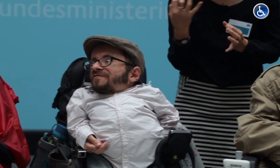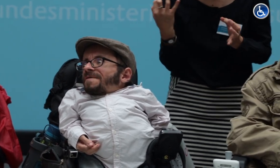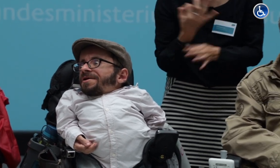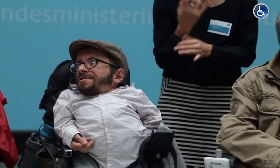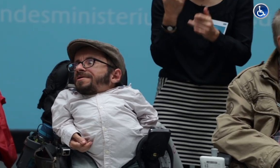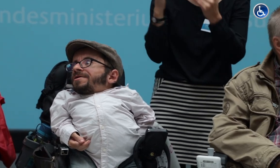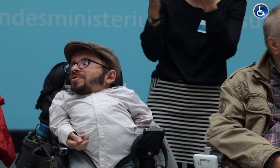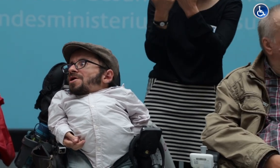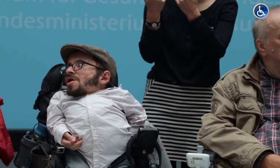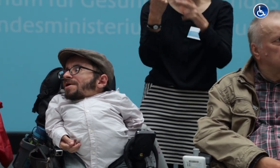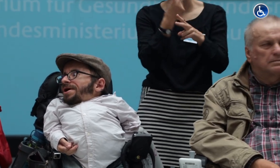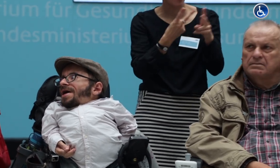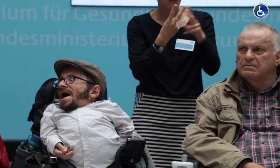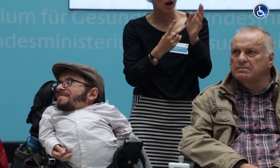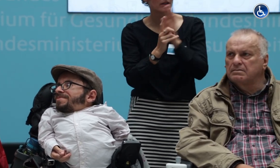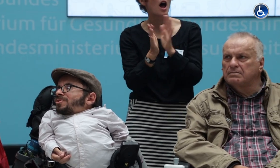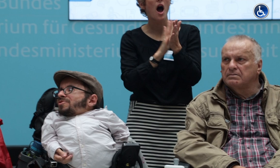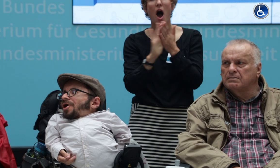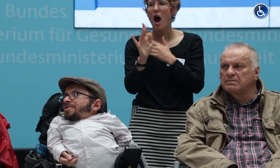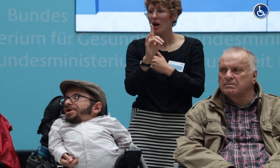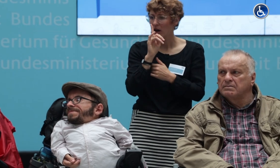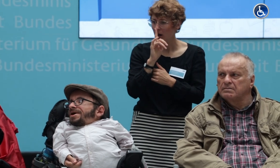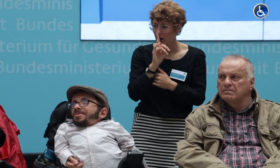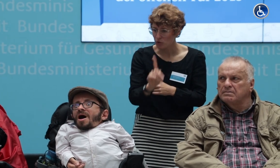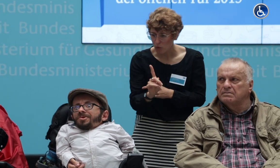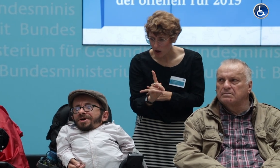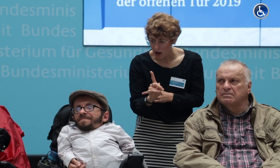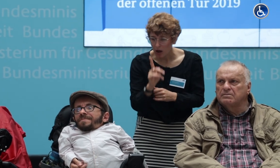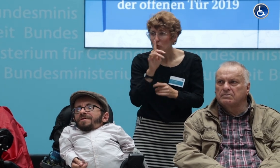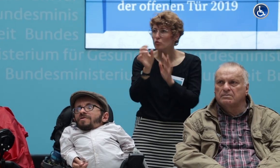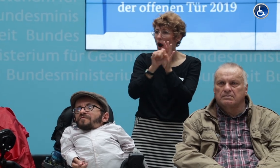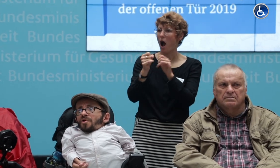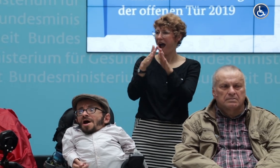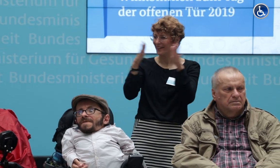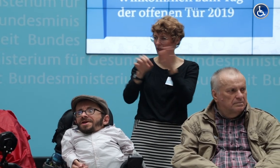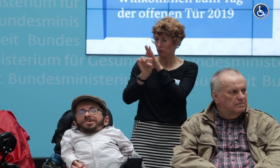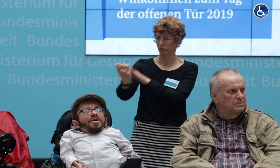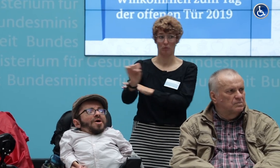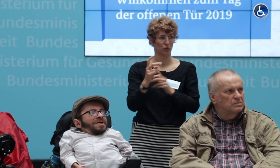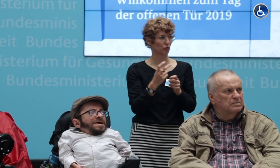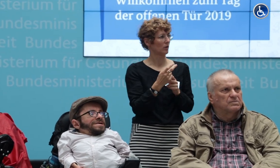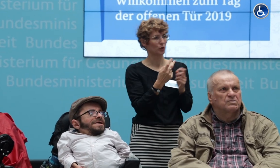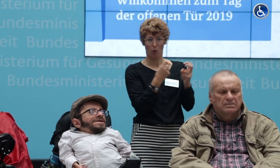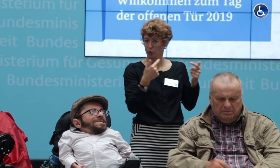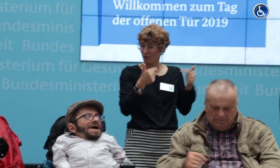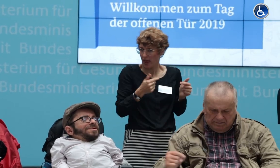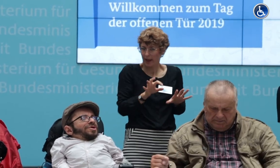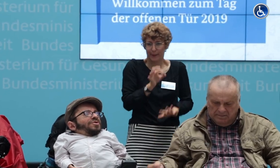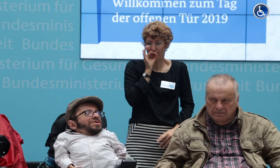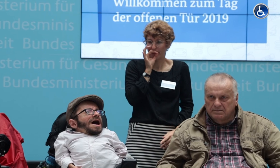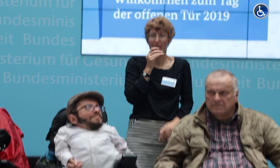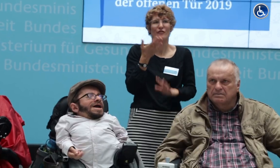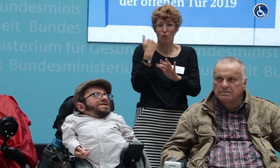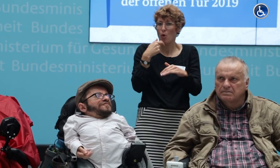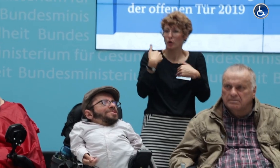Schüsse noch erwarten, nur Leute zum Meiner, sie sind nicht mehr zu Hause. Früher war das noch möglich, dass man